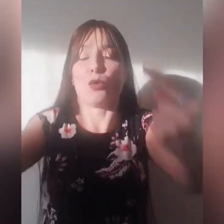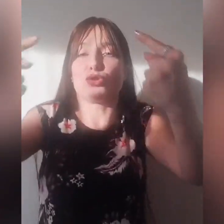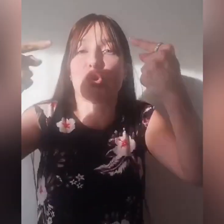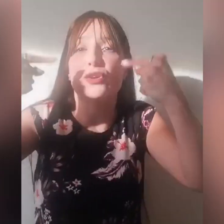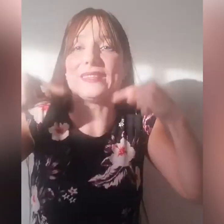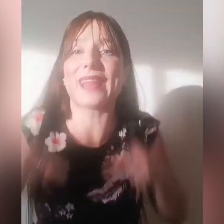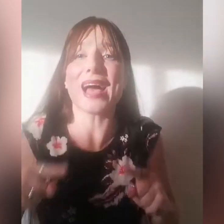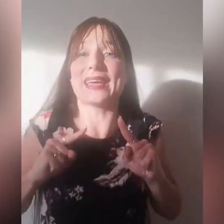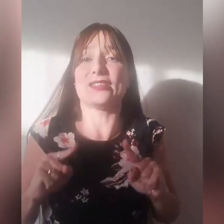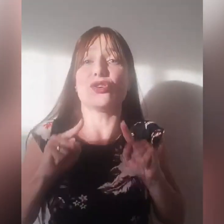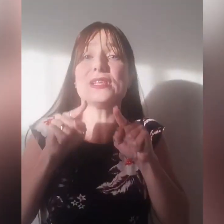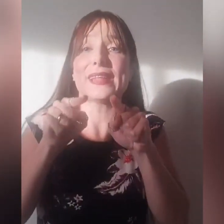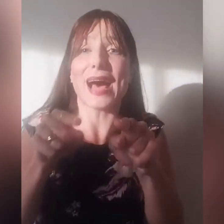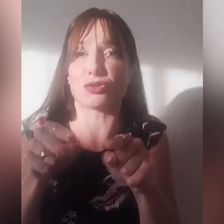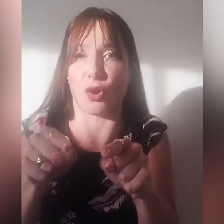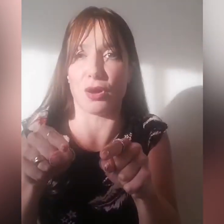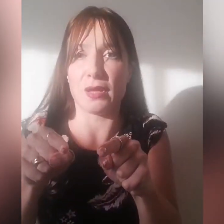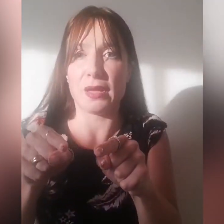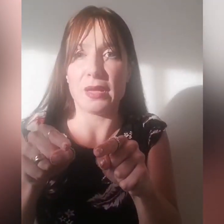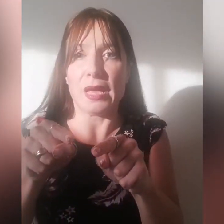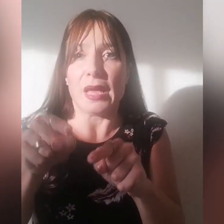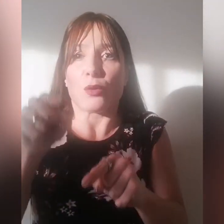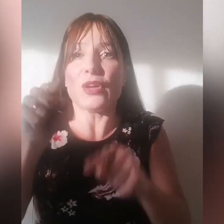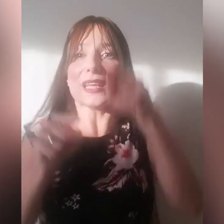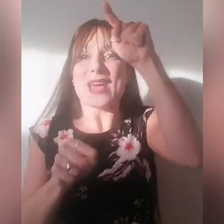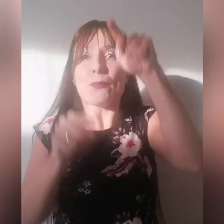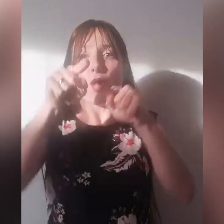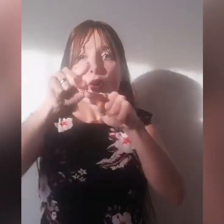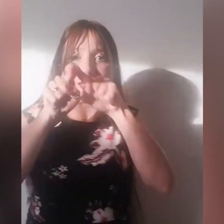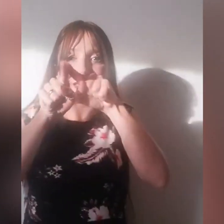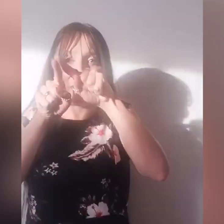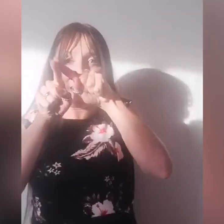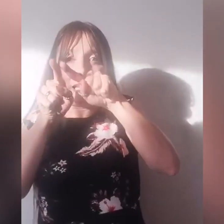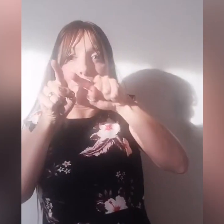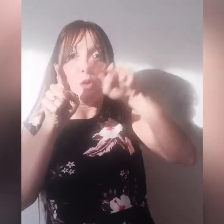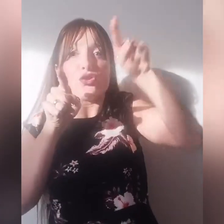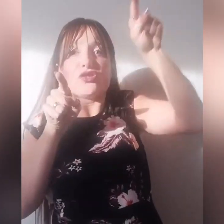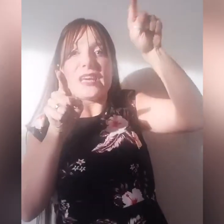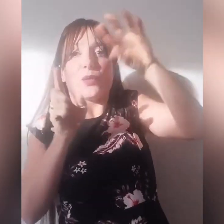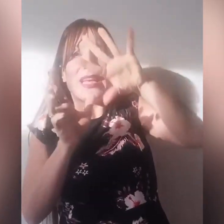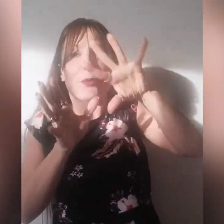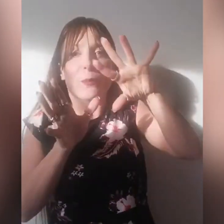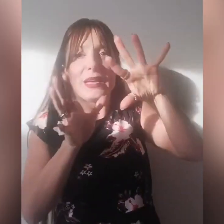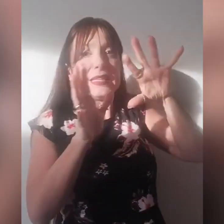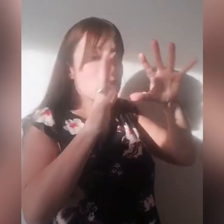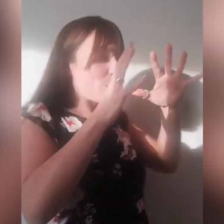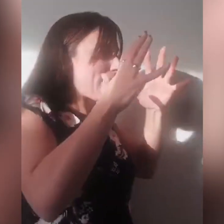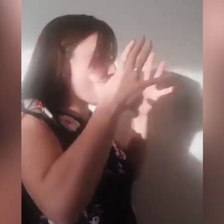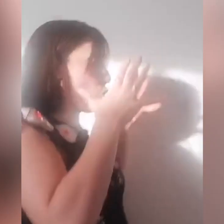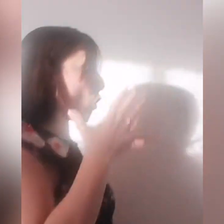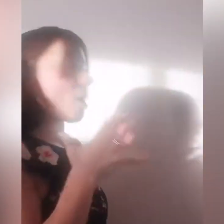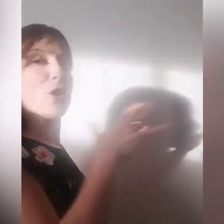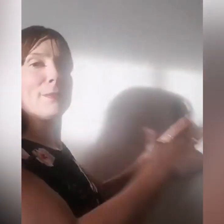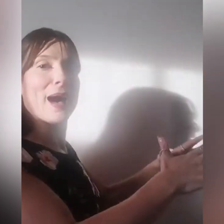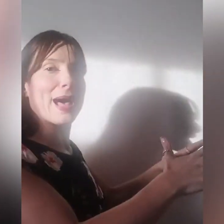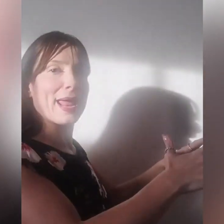'autorità che Dio gli ha dato, quindi abbiamo il punto di equilibrio bellissimo, abbiamo l'uomo e il mare,